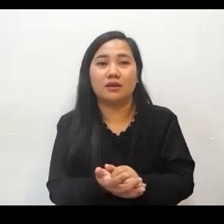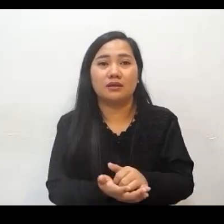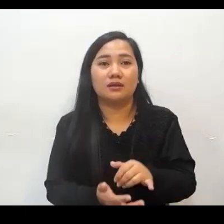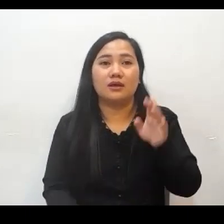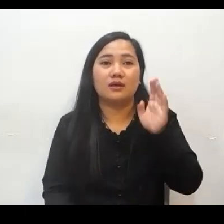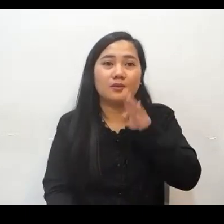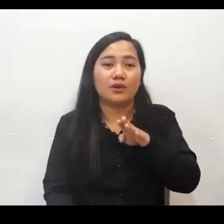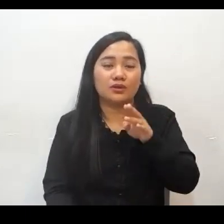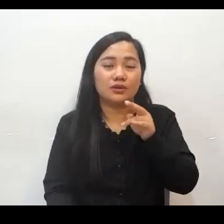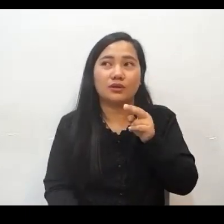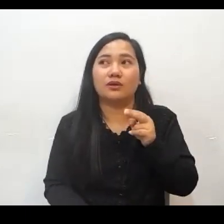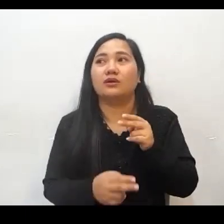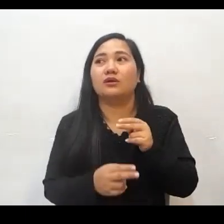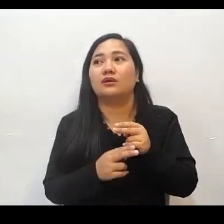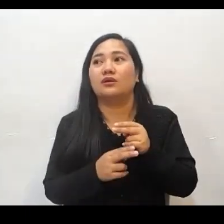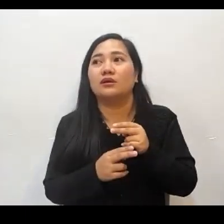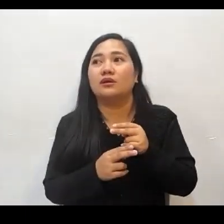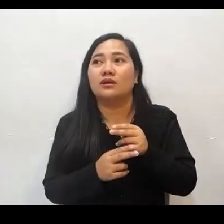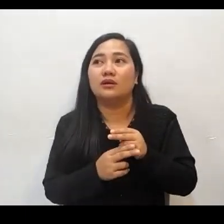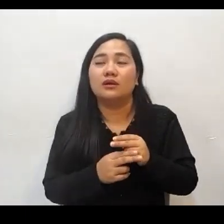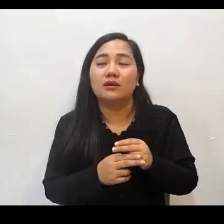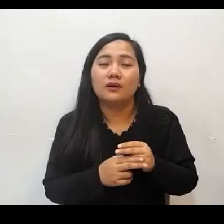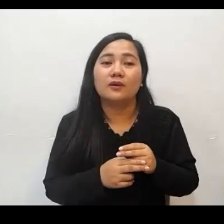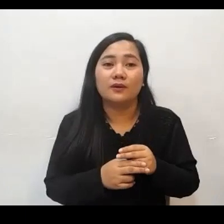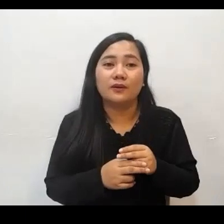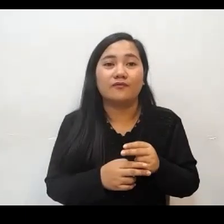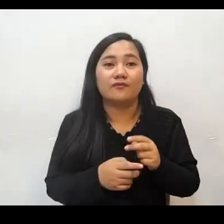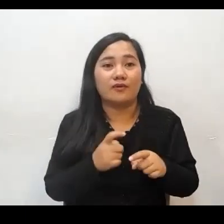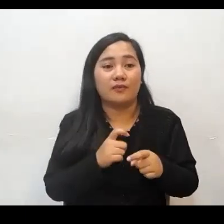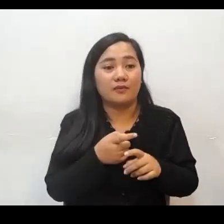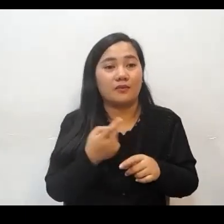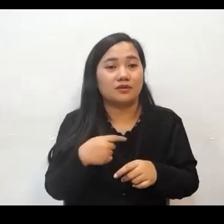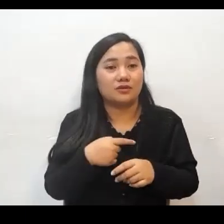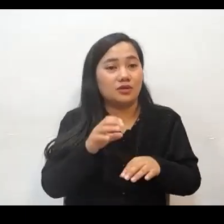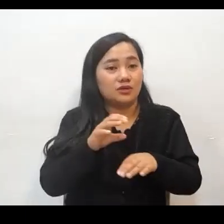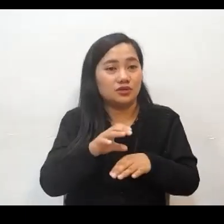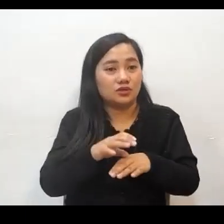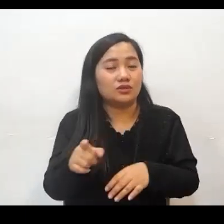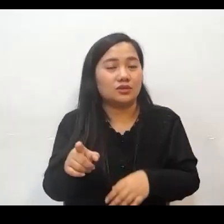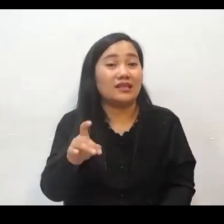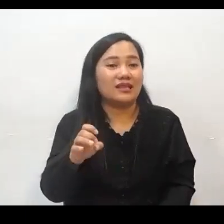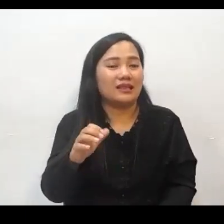Kaya nang siya po ay maligtas nagpa siya na ihinto yung pagiging actor